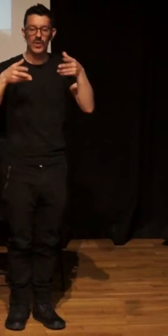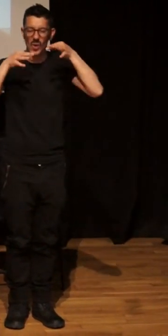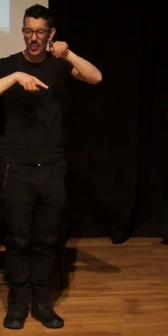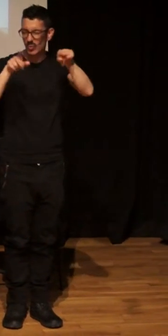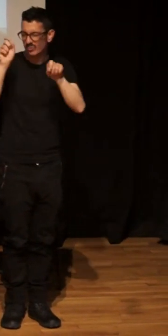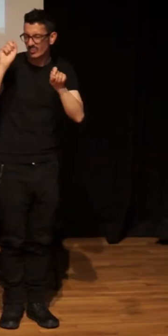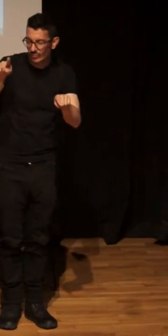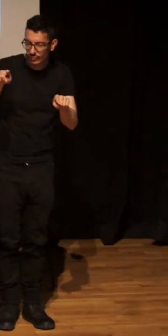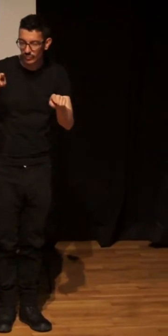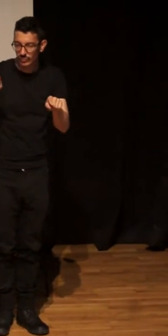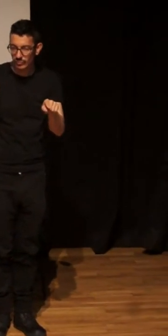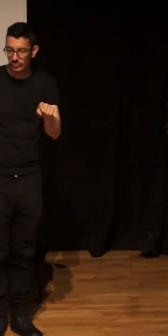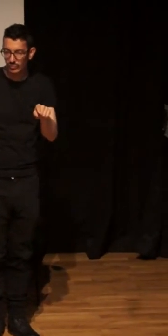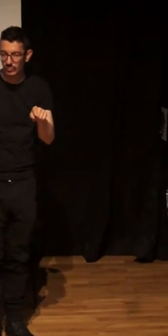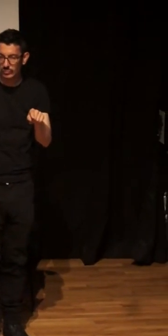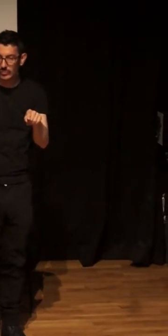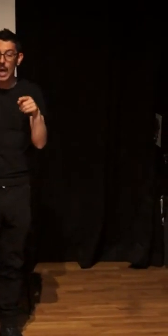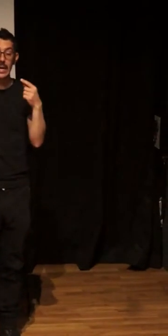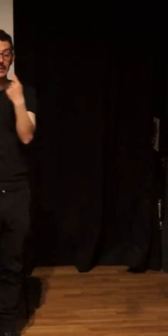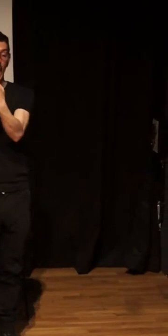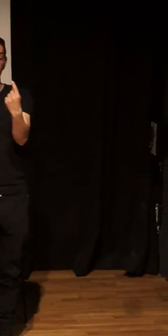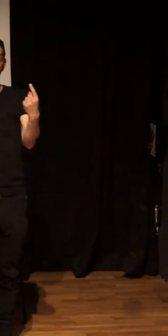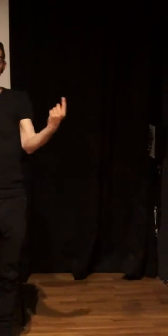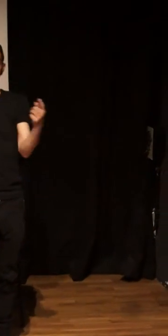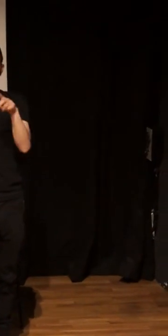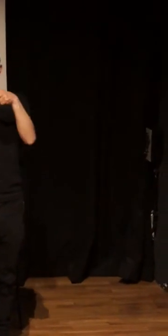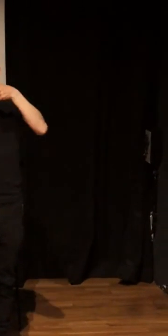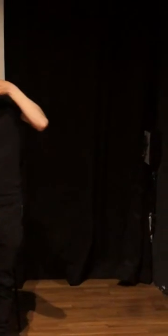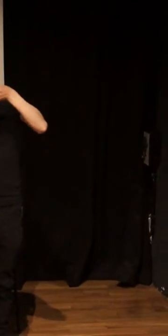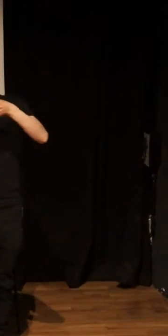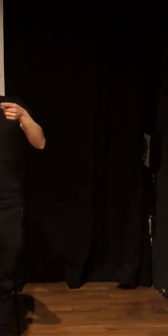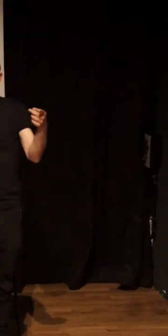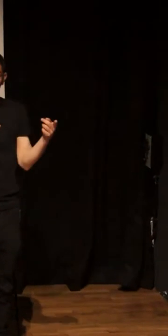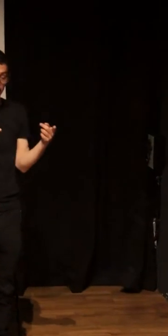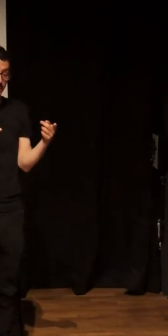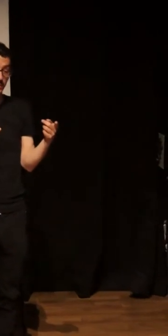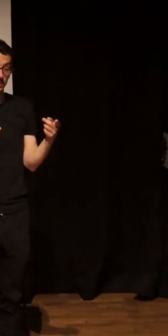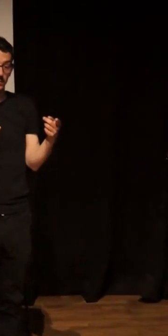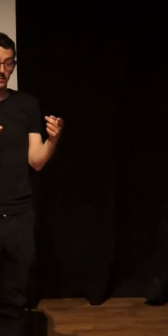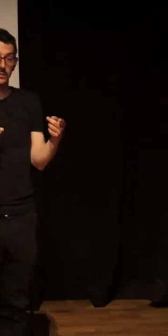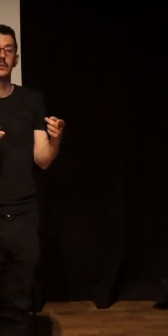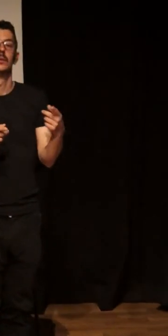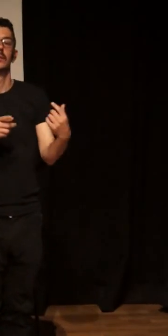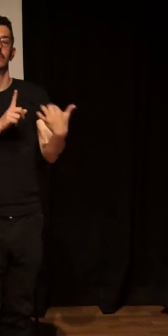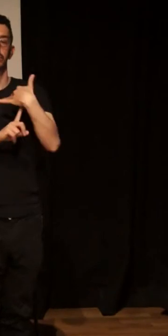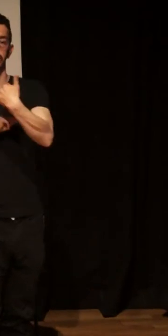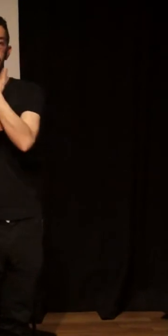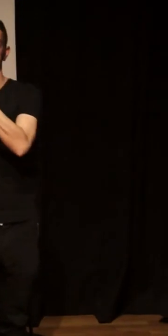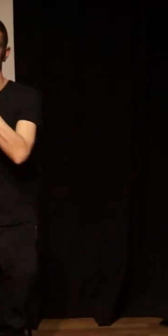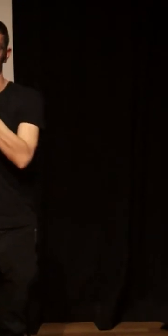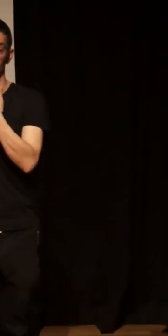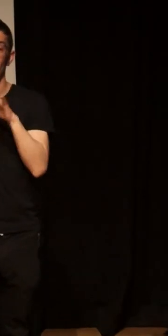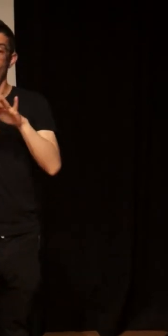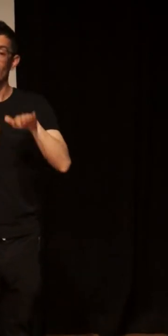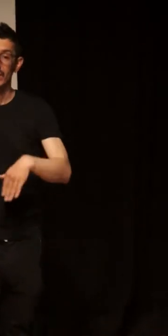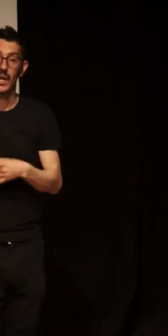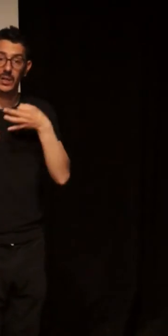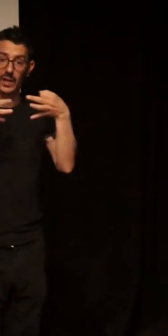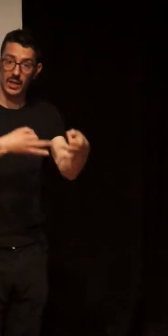each one falls, and I falls through all my work on topics of VIH. So, the VIH, basically, to